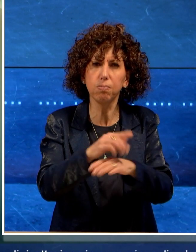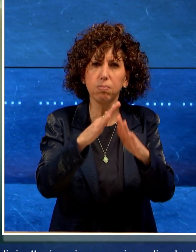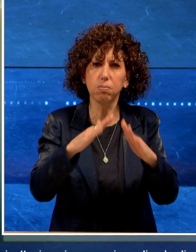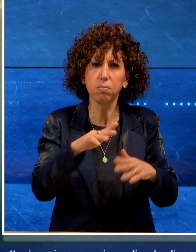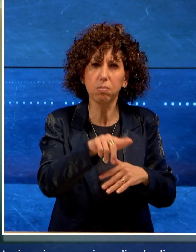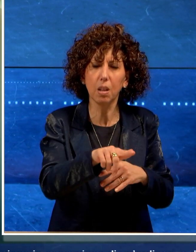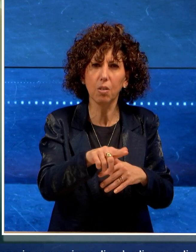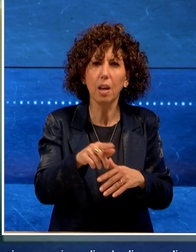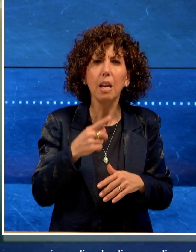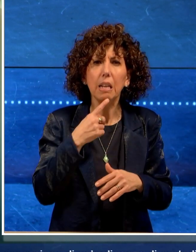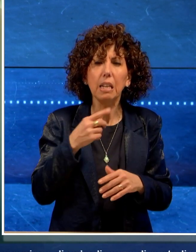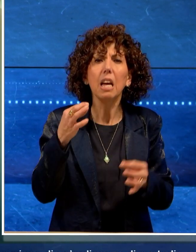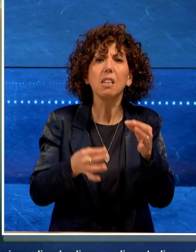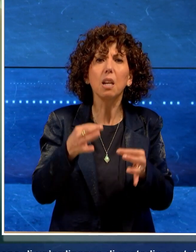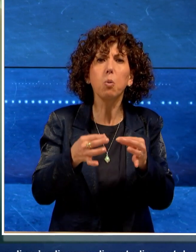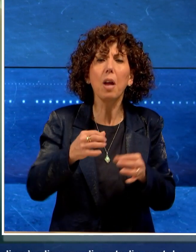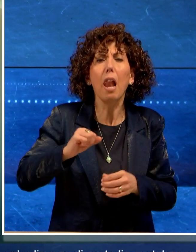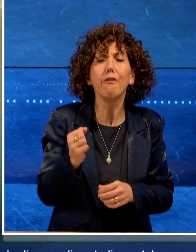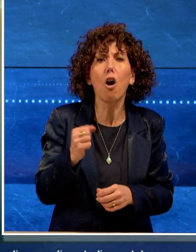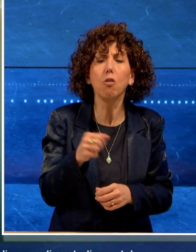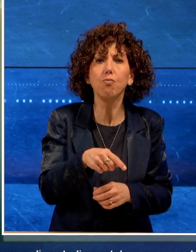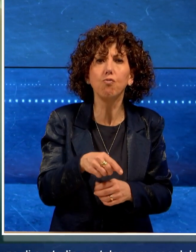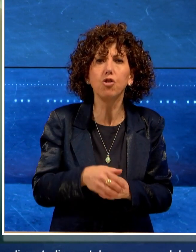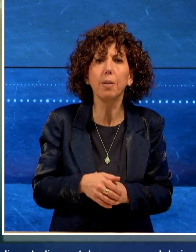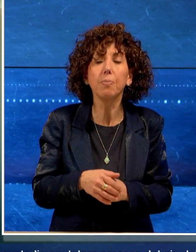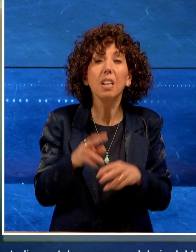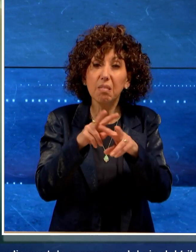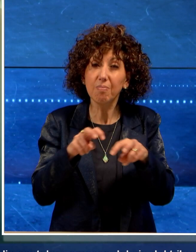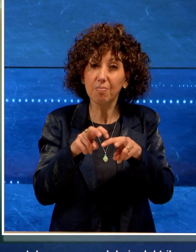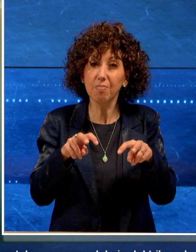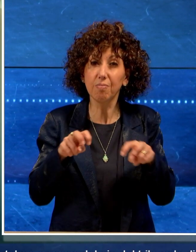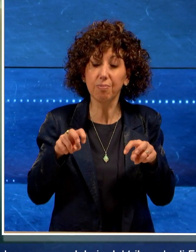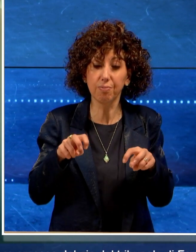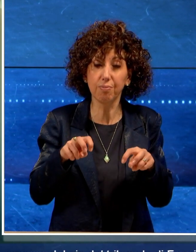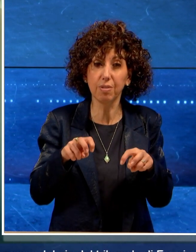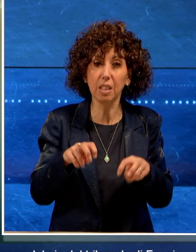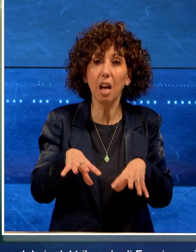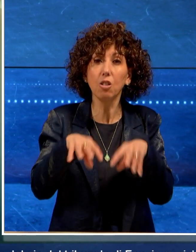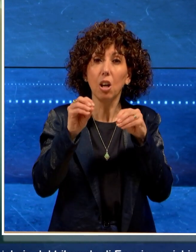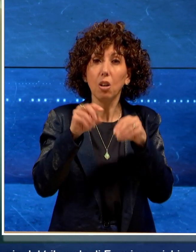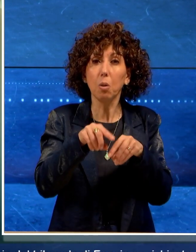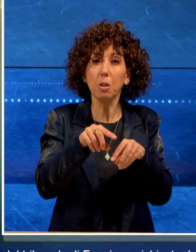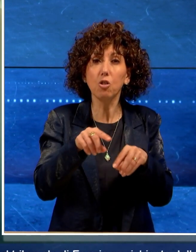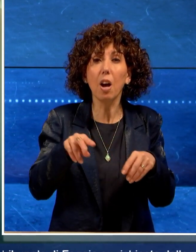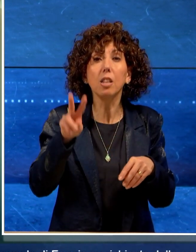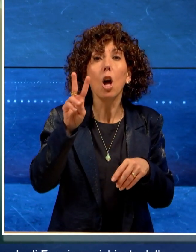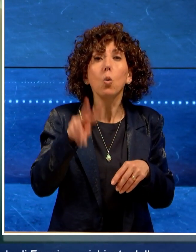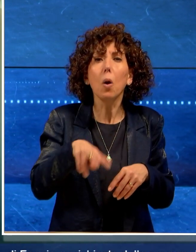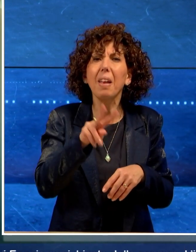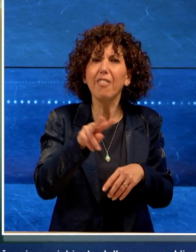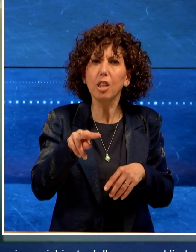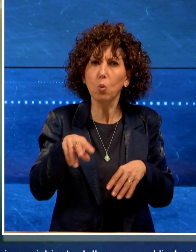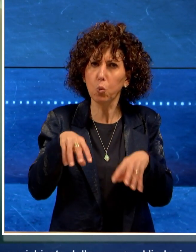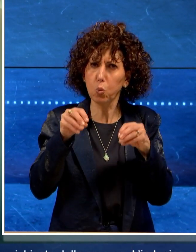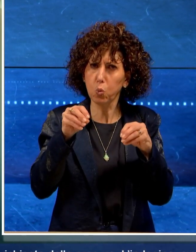emessa dal Tribunale di Foggia. L'indagine avviata nel 2022